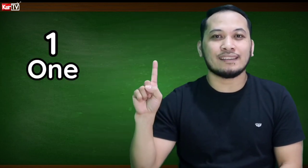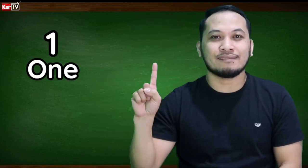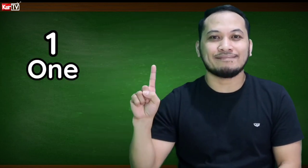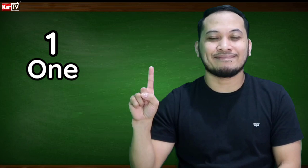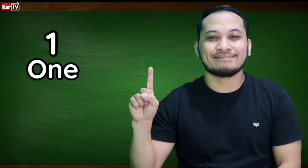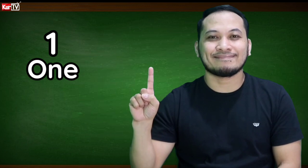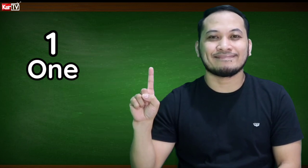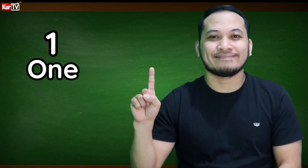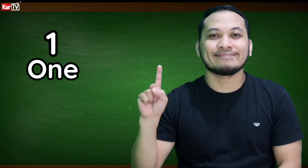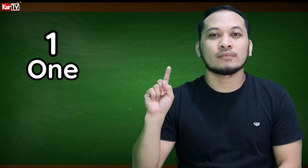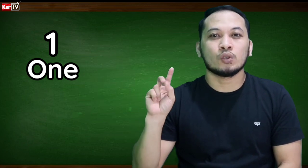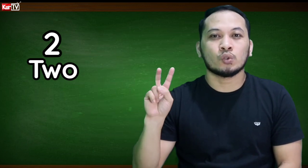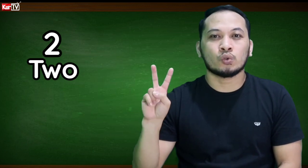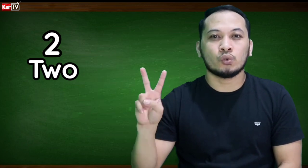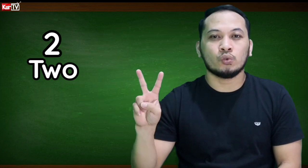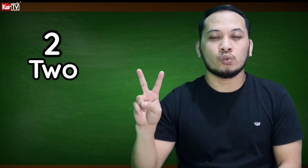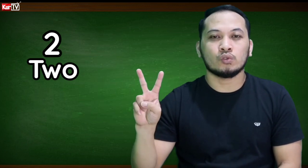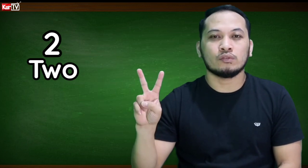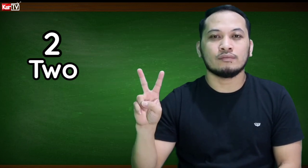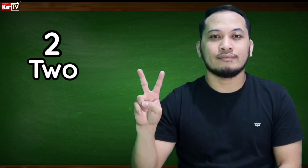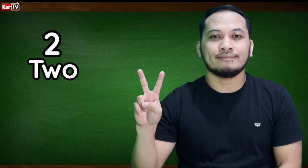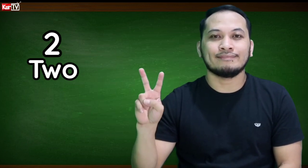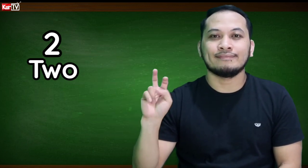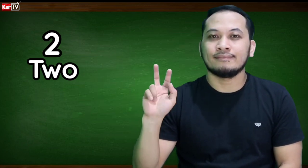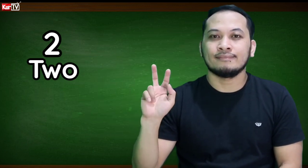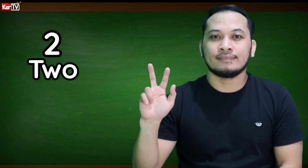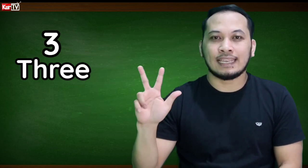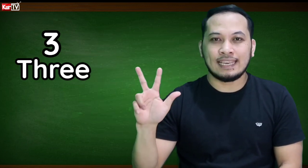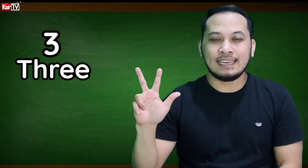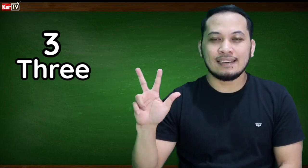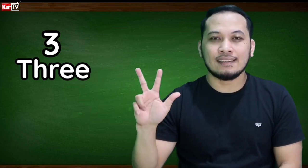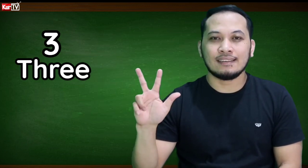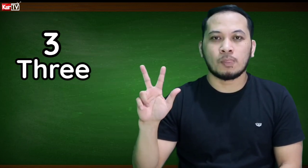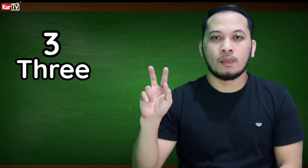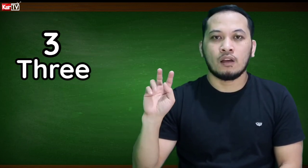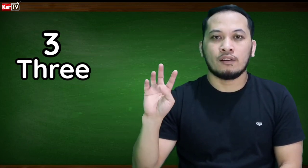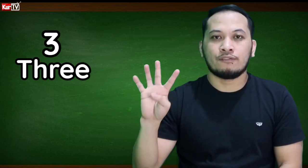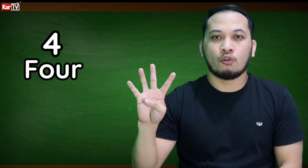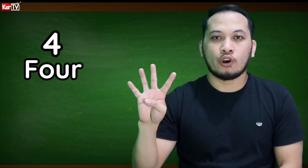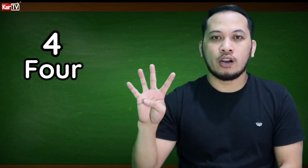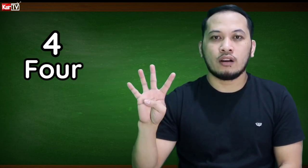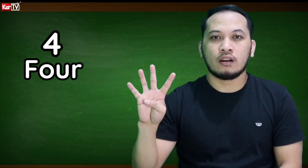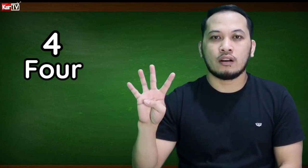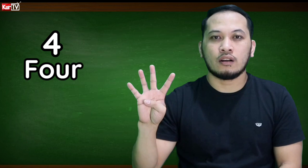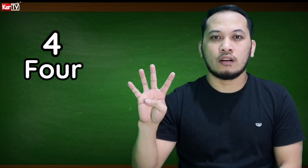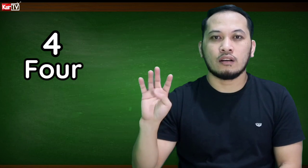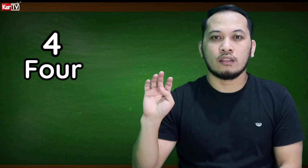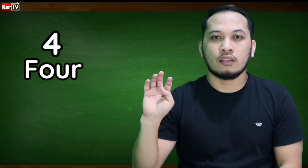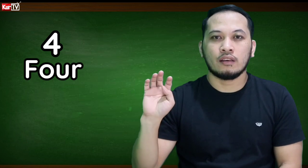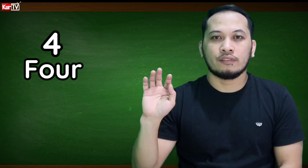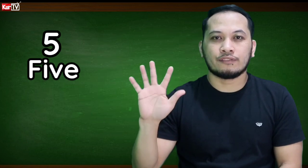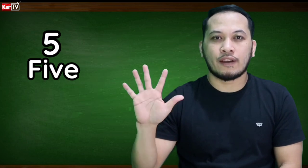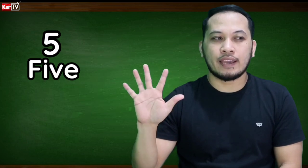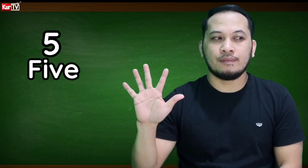2, 3, 4, 5,